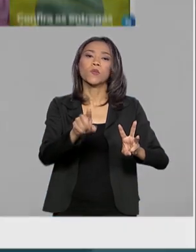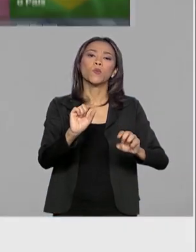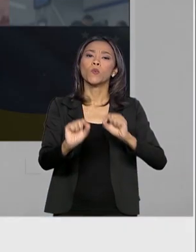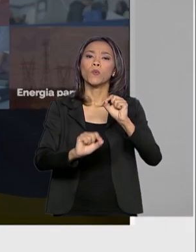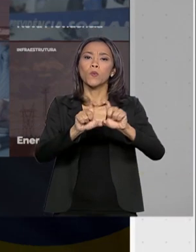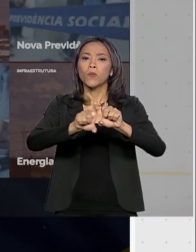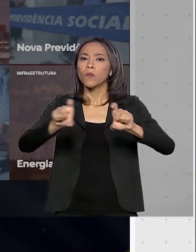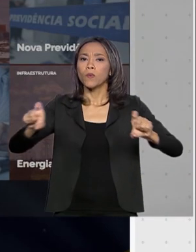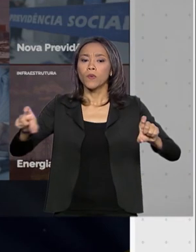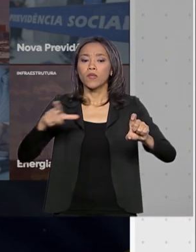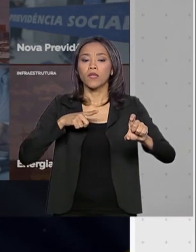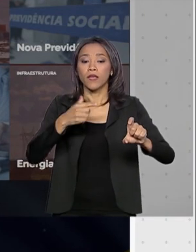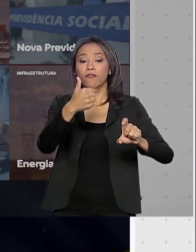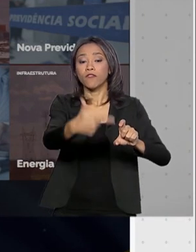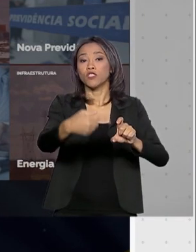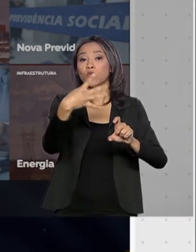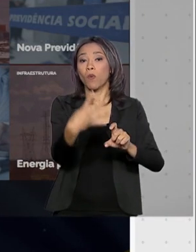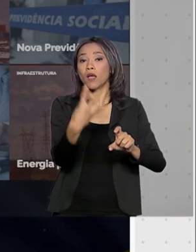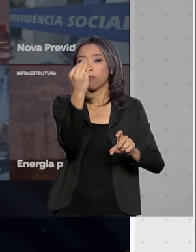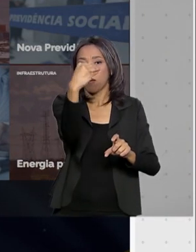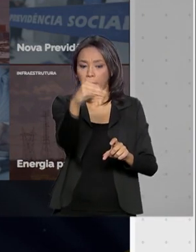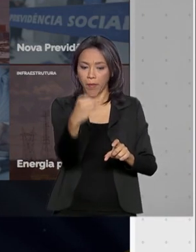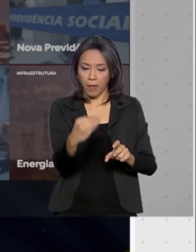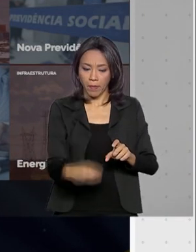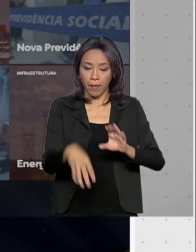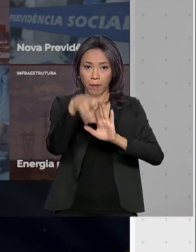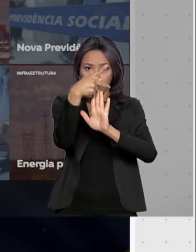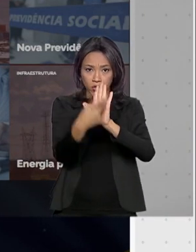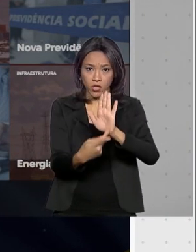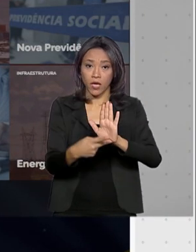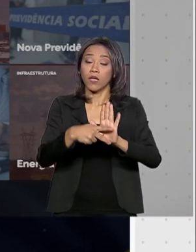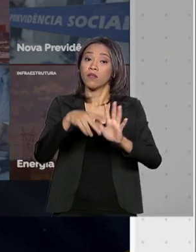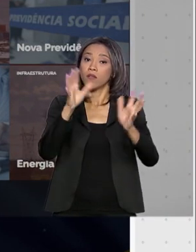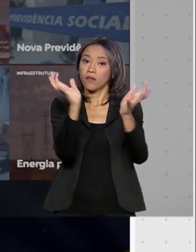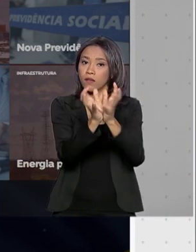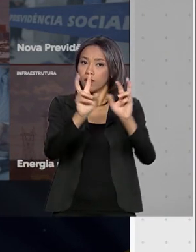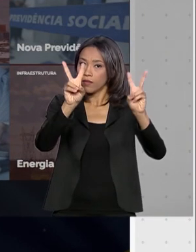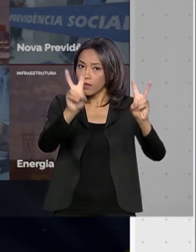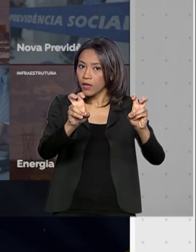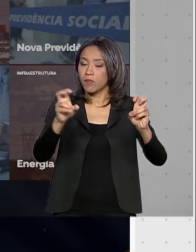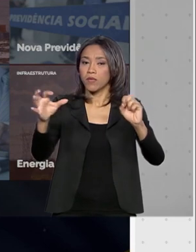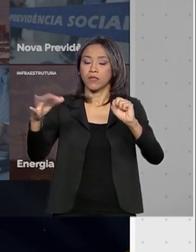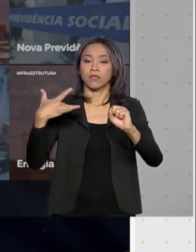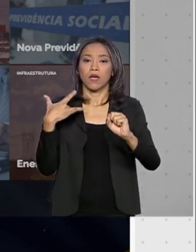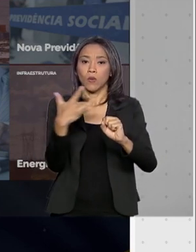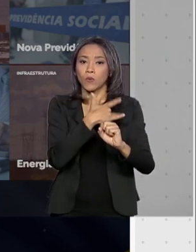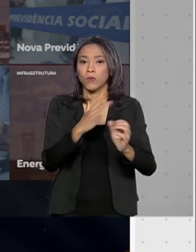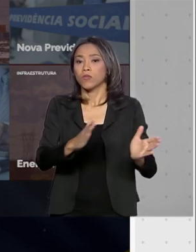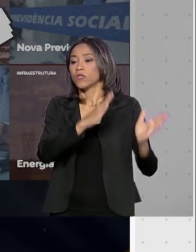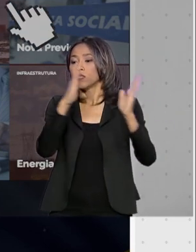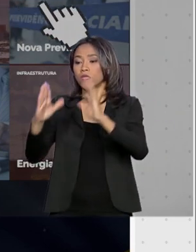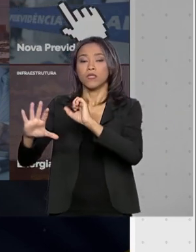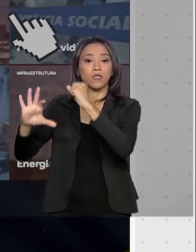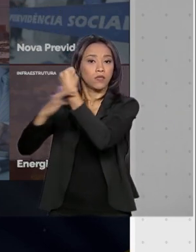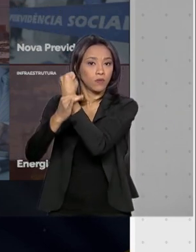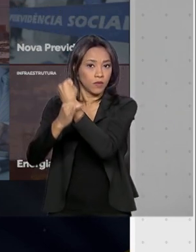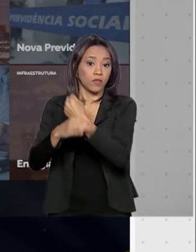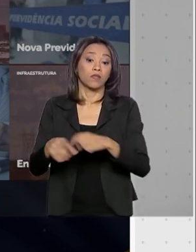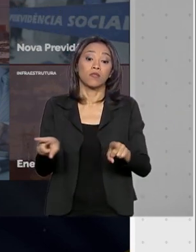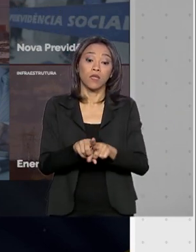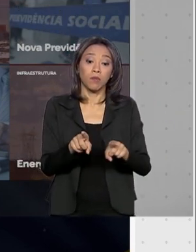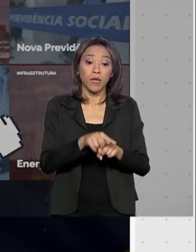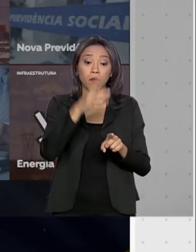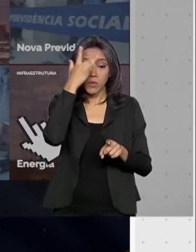Brasil, estão 24 projetos, divididos em temas como saúde e segurança pública. O usuário também